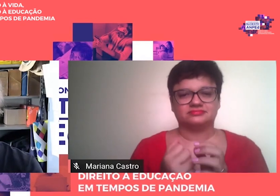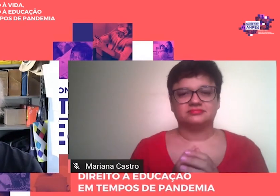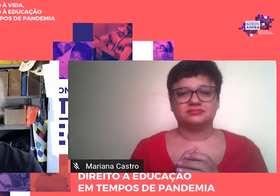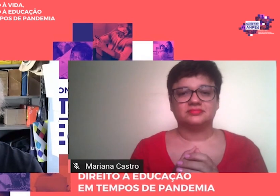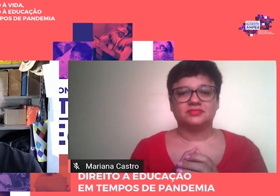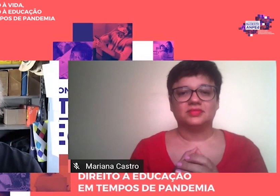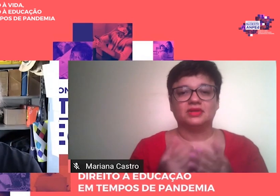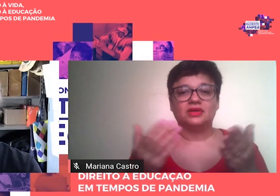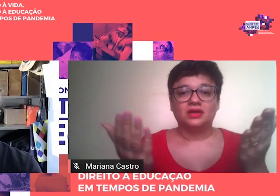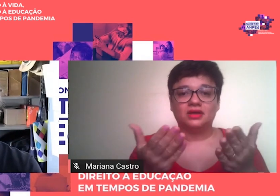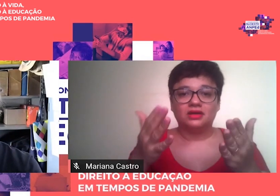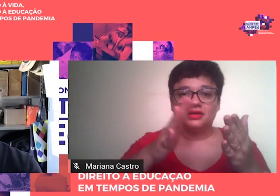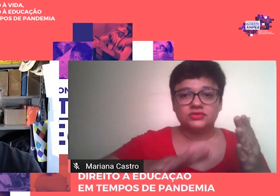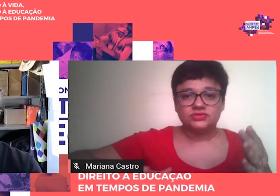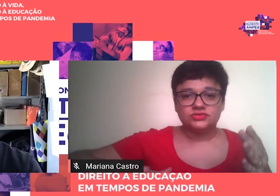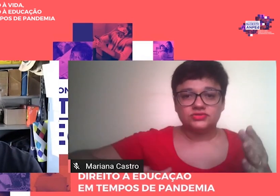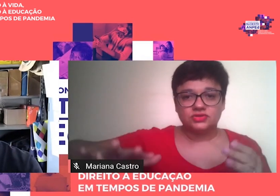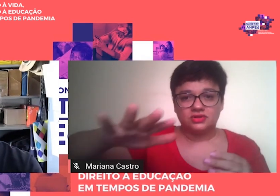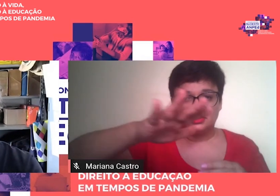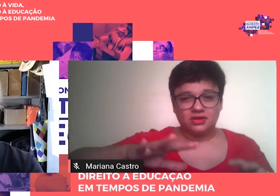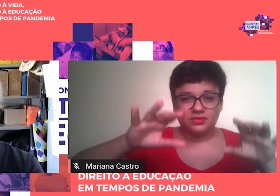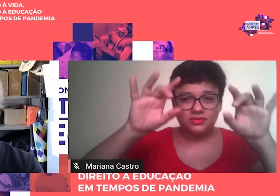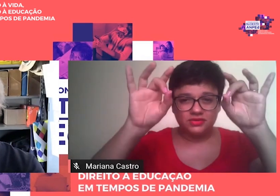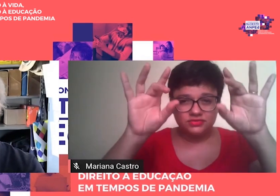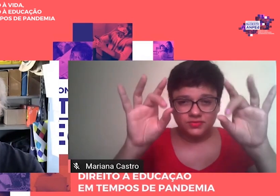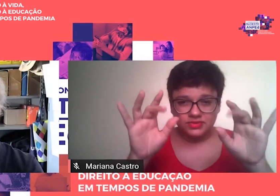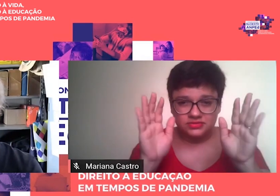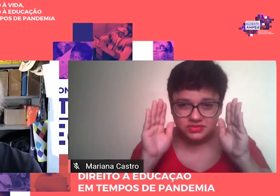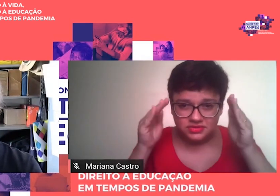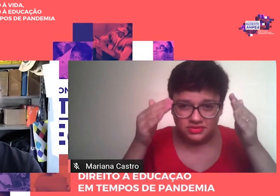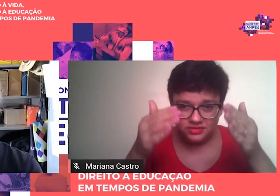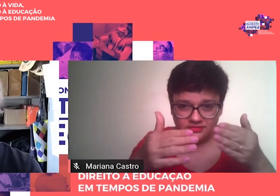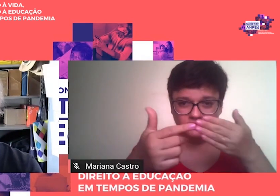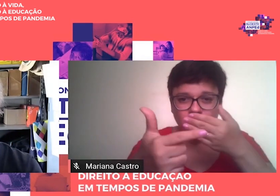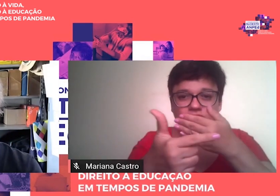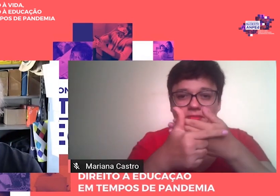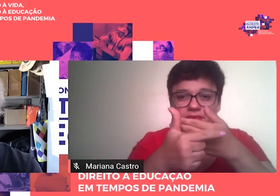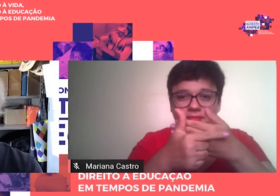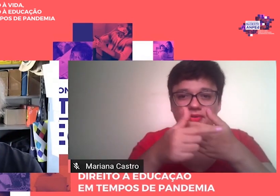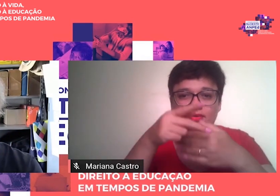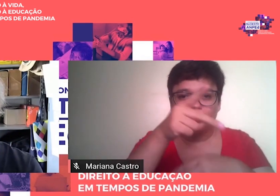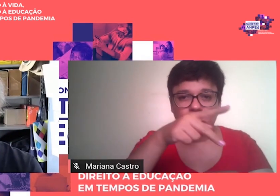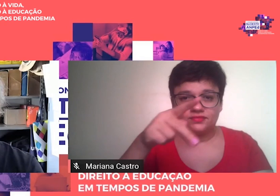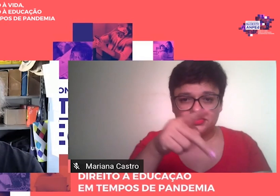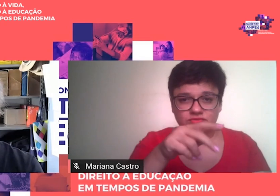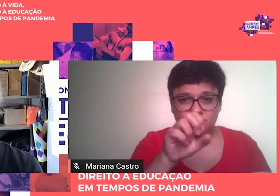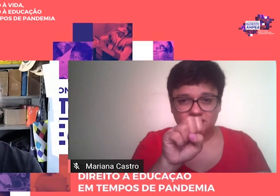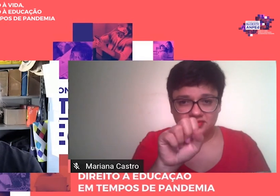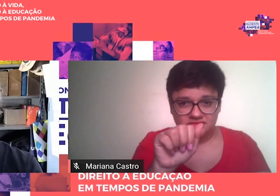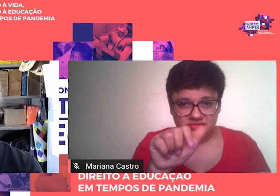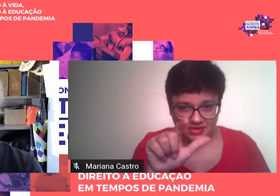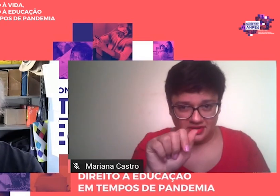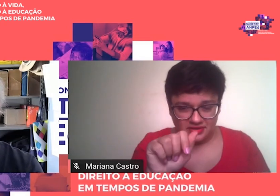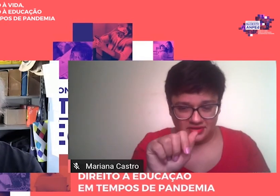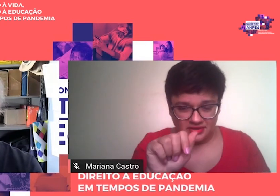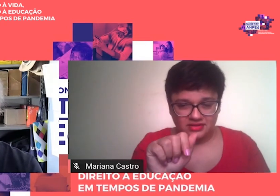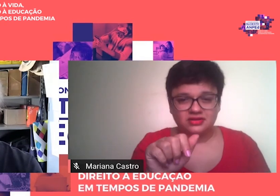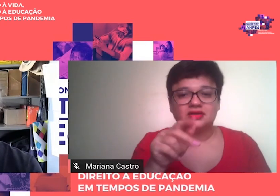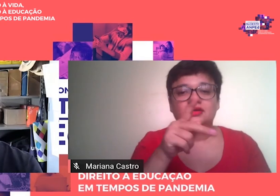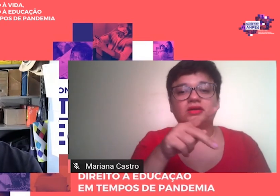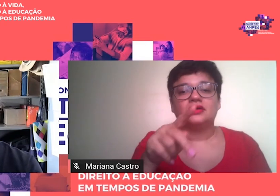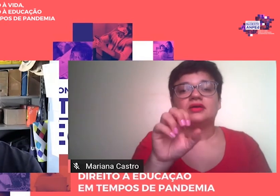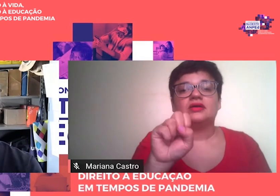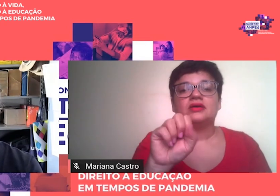considerações gerais para o específico papel do professor na sala de aula, Saviani mostrou que a proposta da